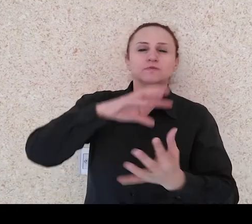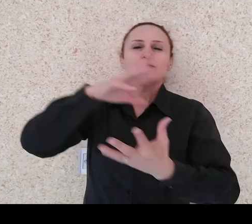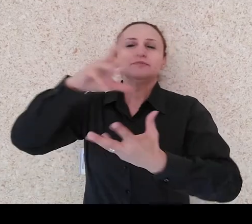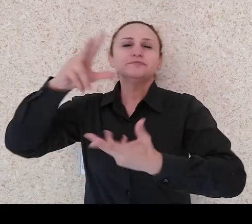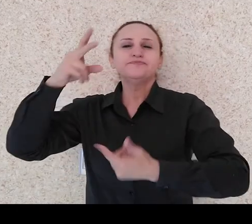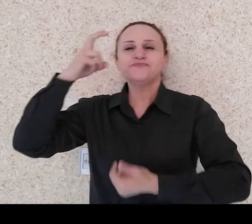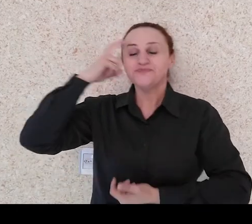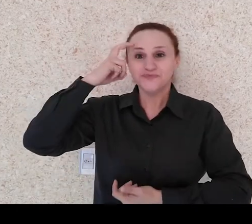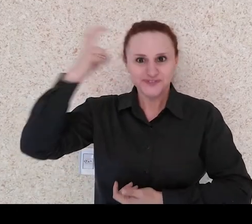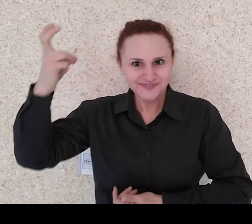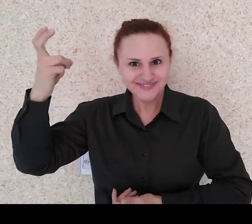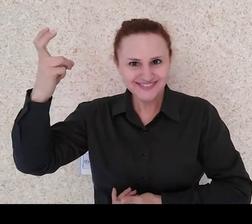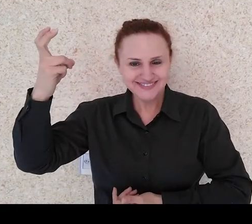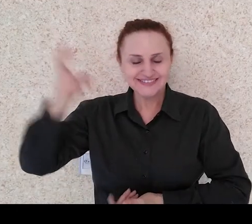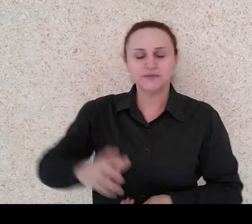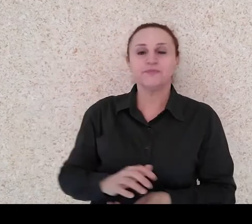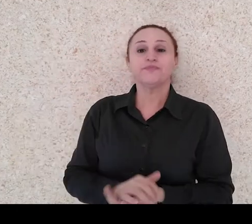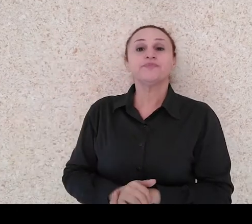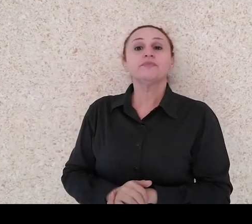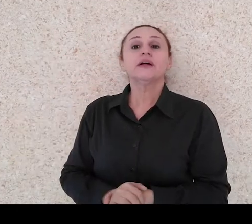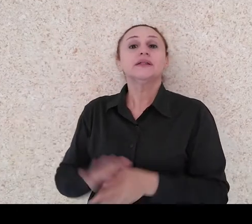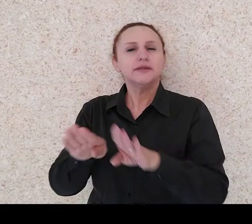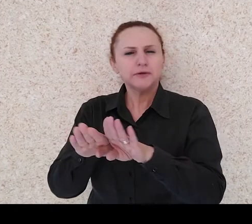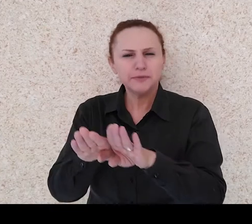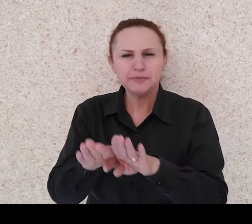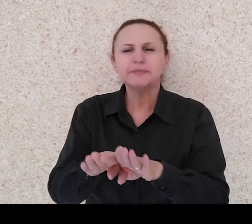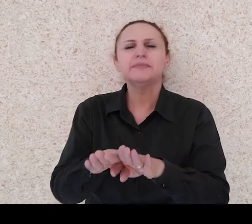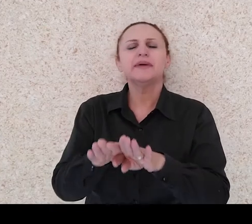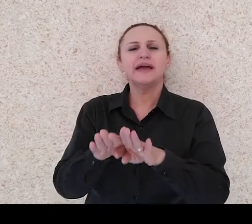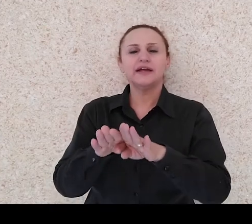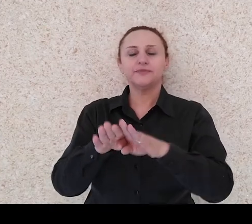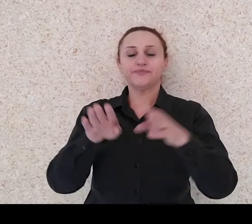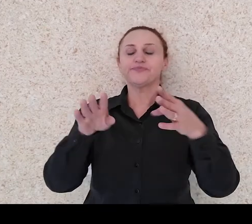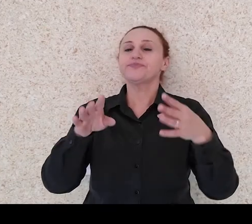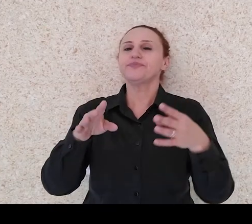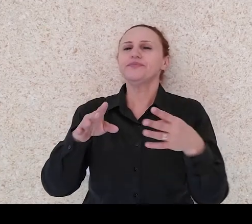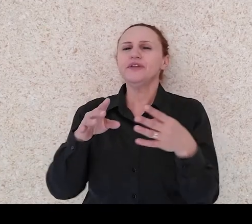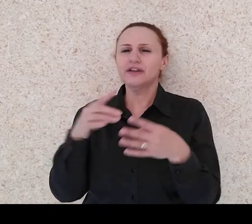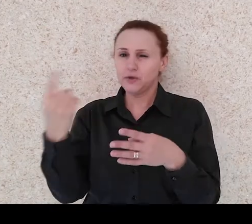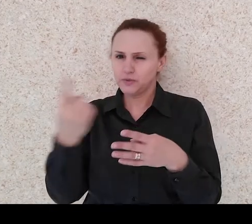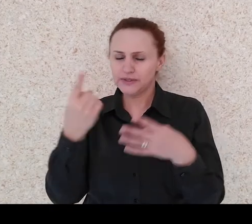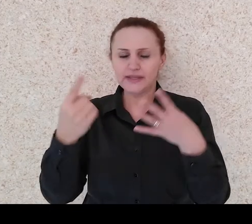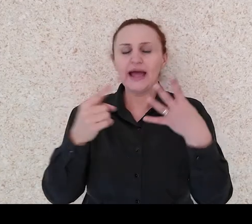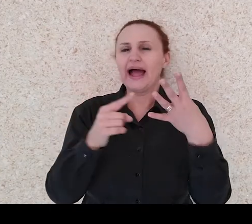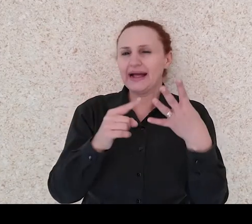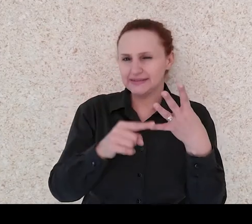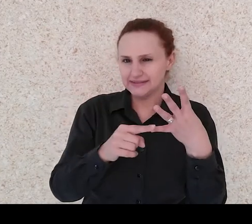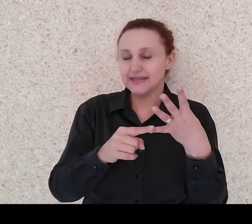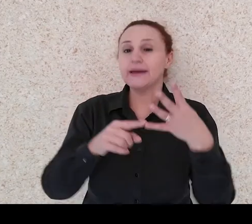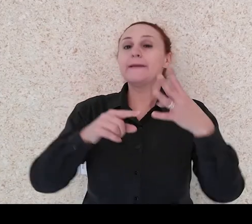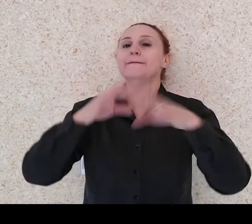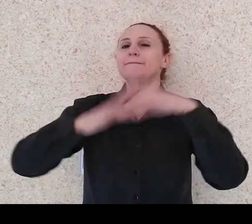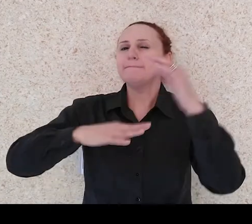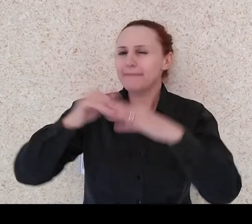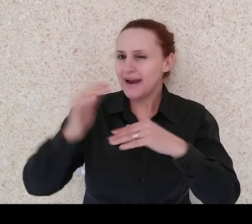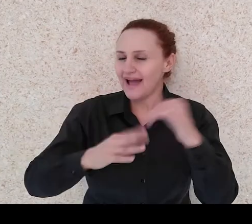E na comunidade de prática, nós teremos uma inovação na disciplina, porque teremos